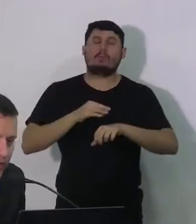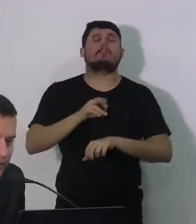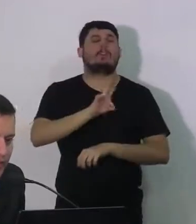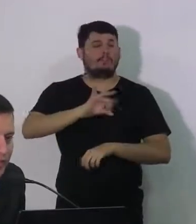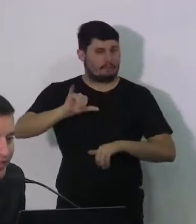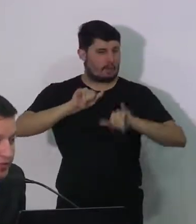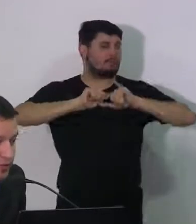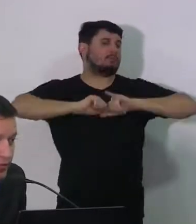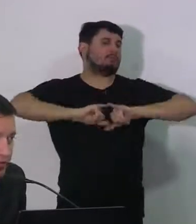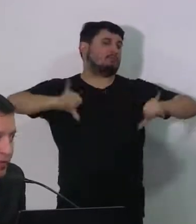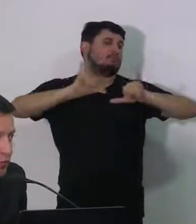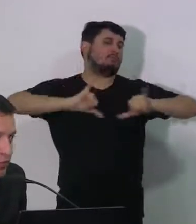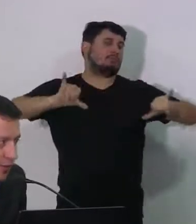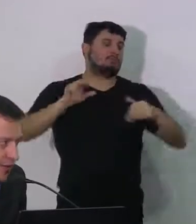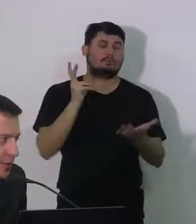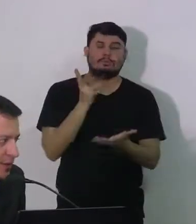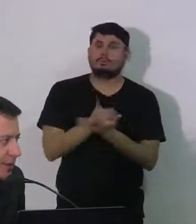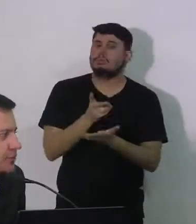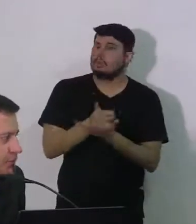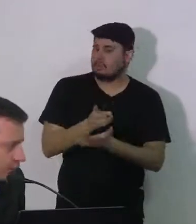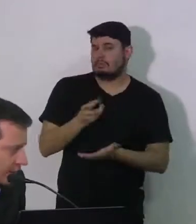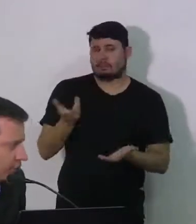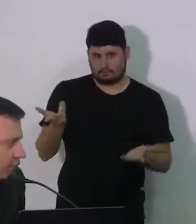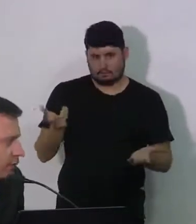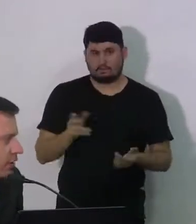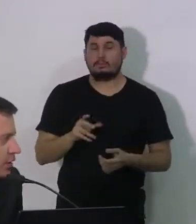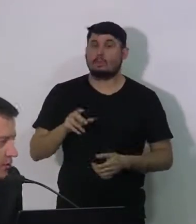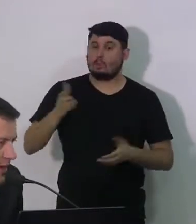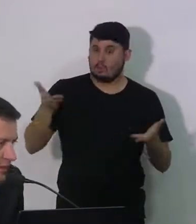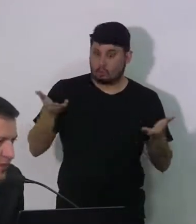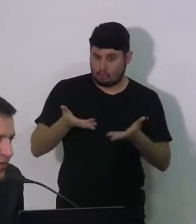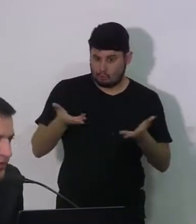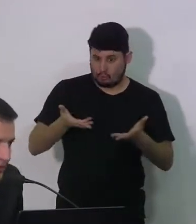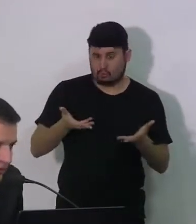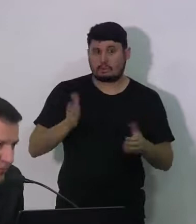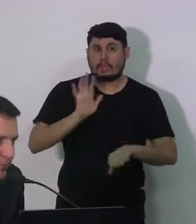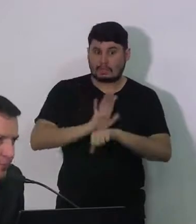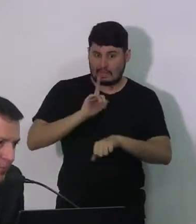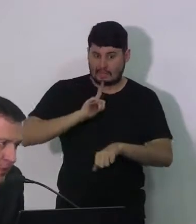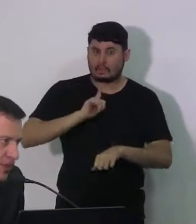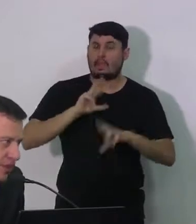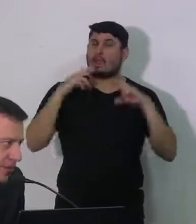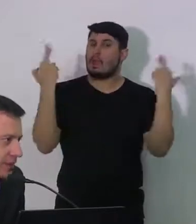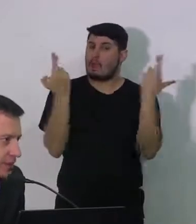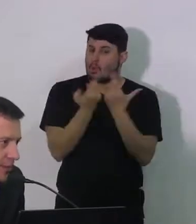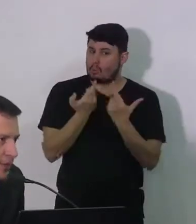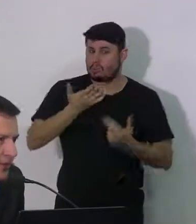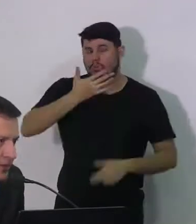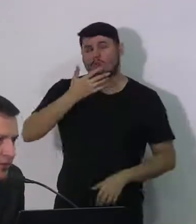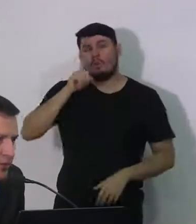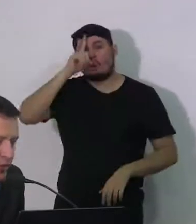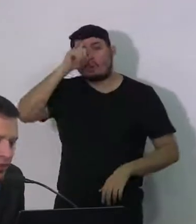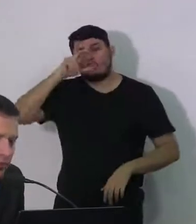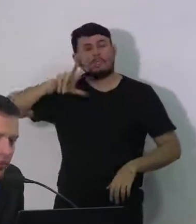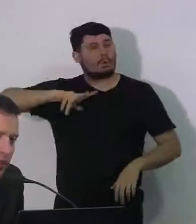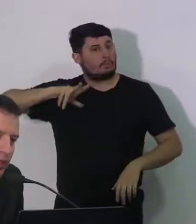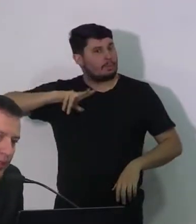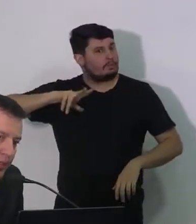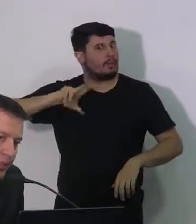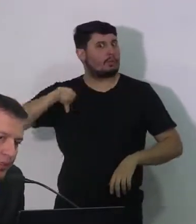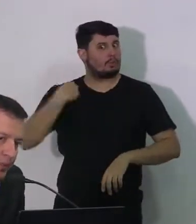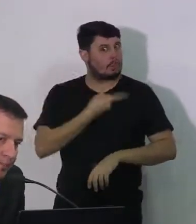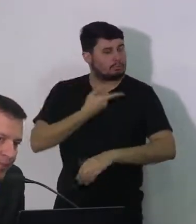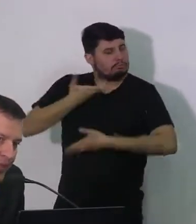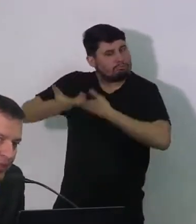serviços privados, e isso tem sido feito hoje, por exemplo, à tarde eu tenho outra reunião com a rede privada, a gente tem uma sistemática permanente de contato,